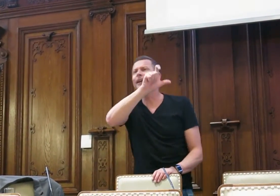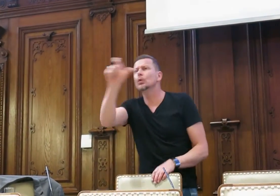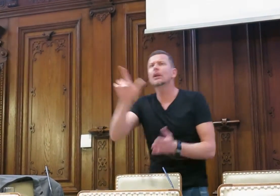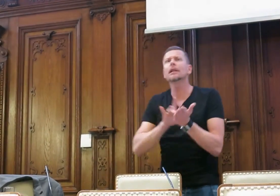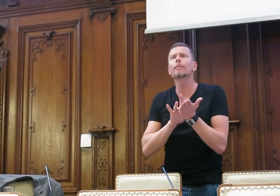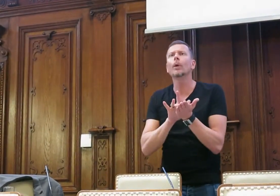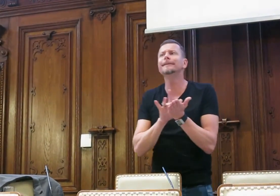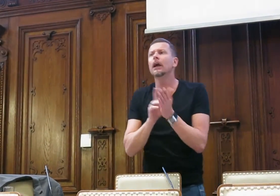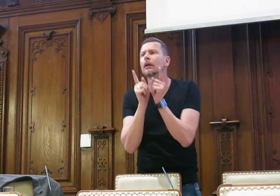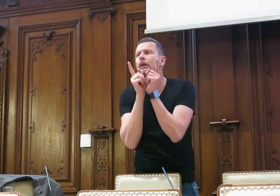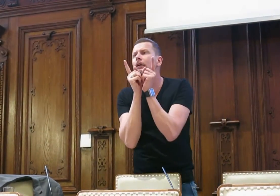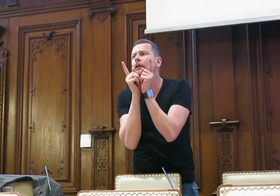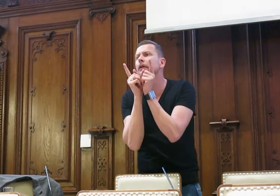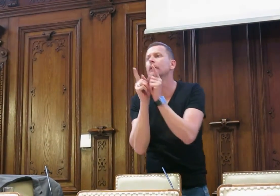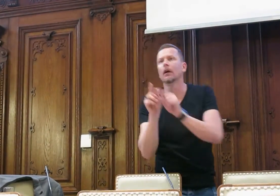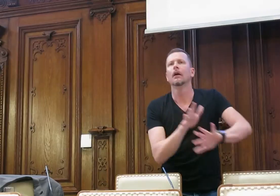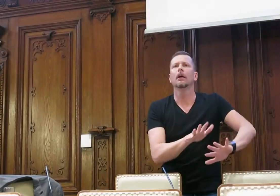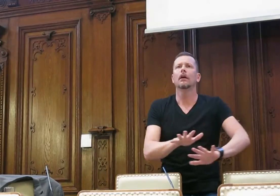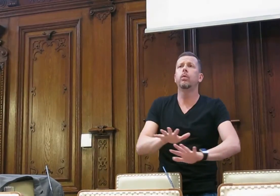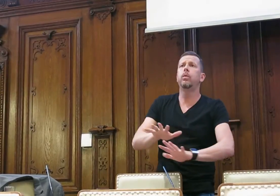wieder mal weg, 100 Mäuse sind auf der Straße